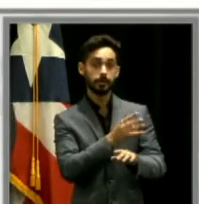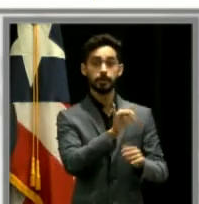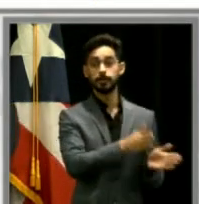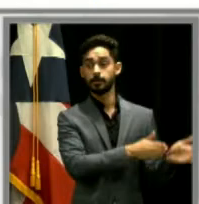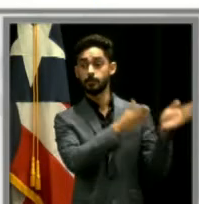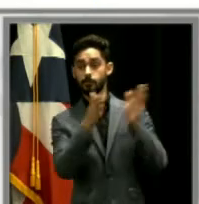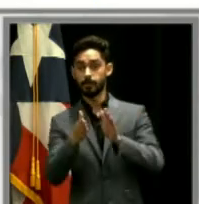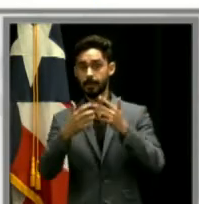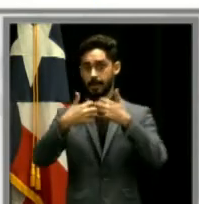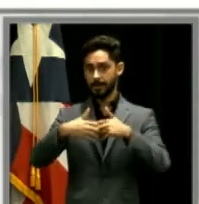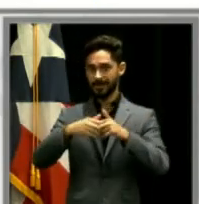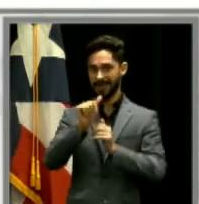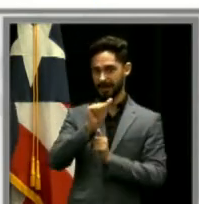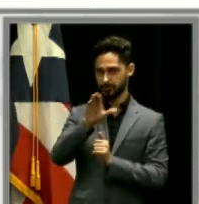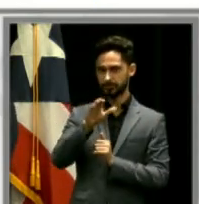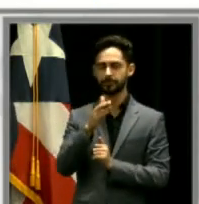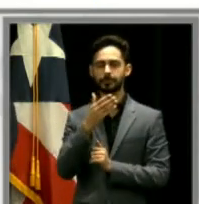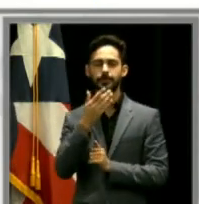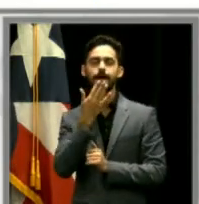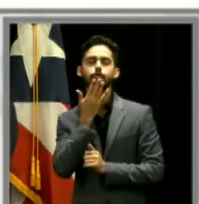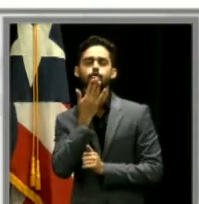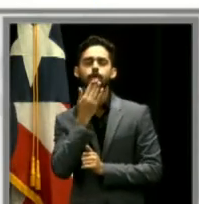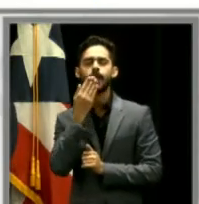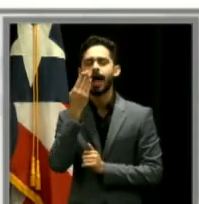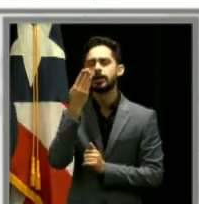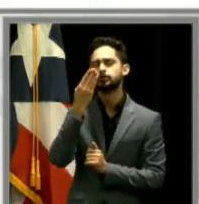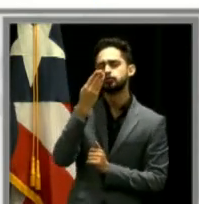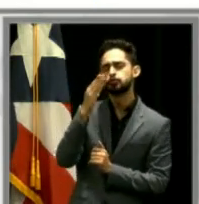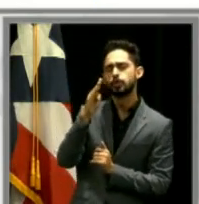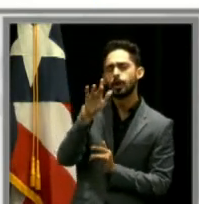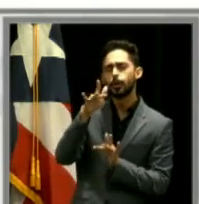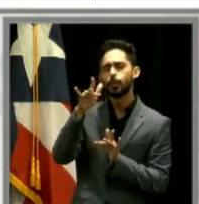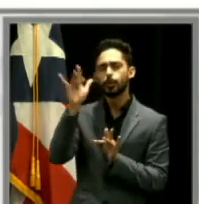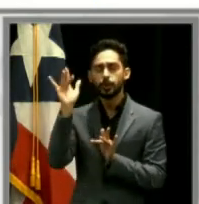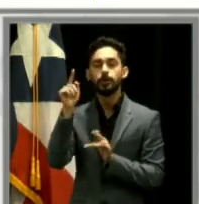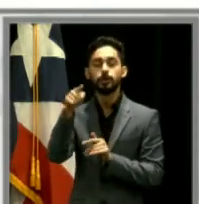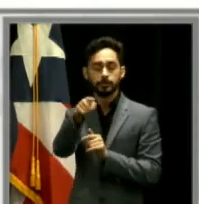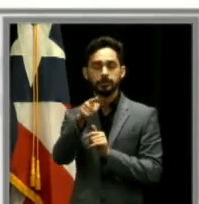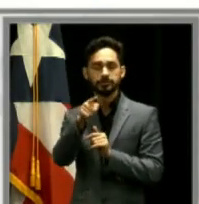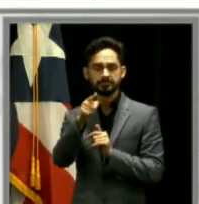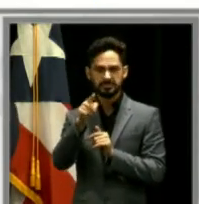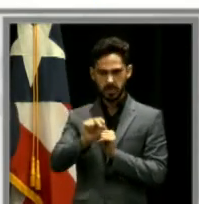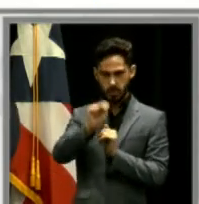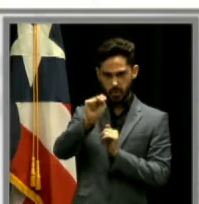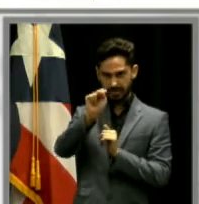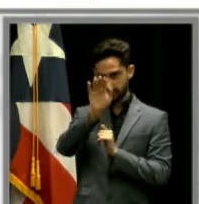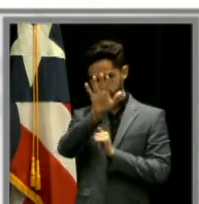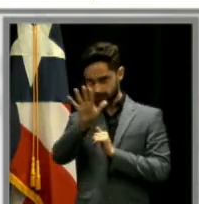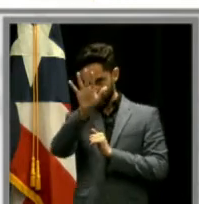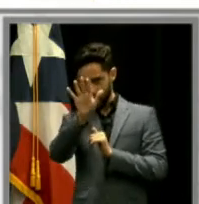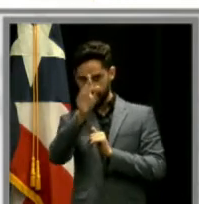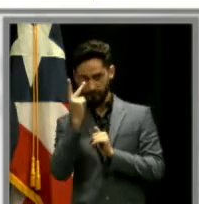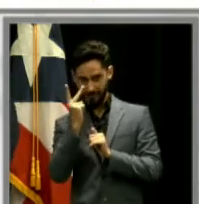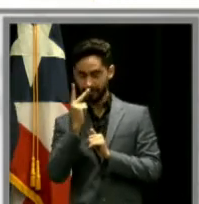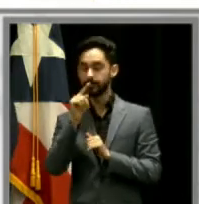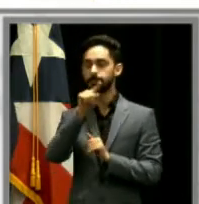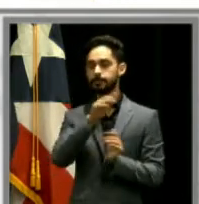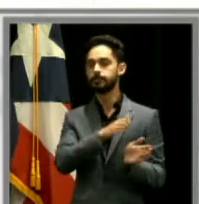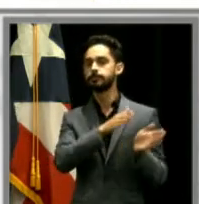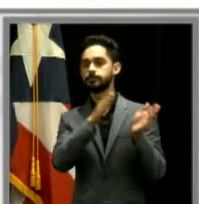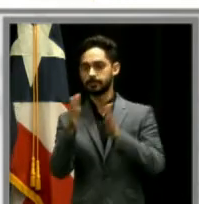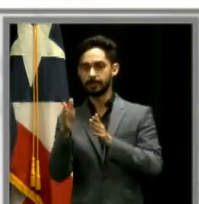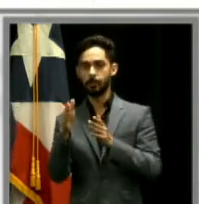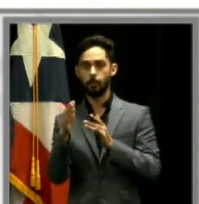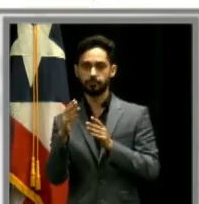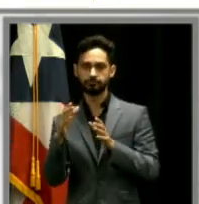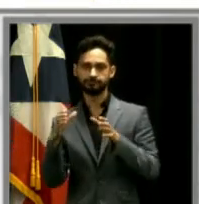acondicionado, de azul claro en la parte de arriba, en el norte, y los gases médicos. En la fase 2, que es el